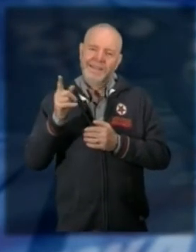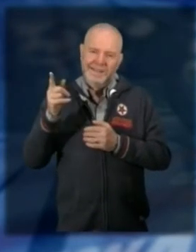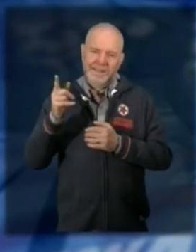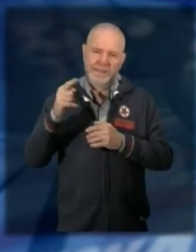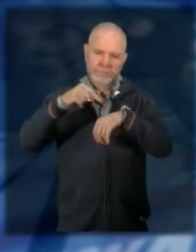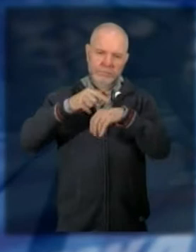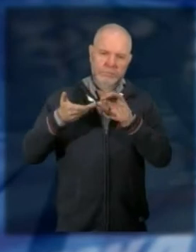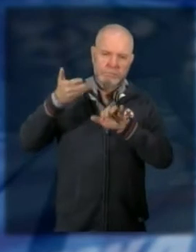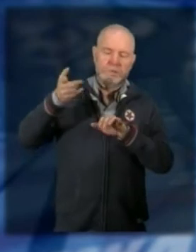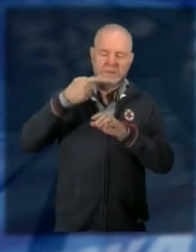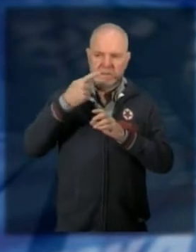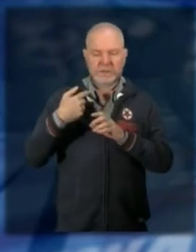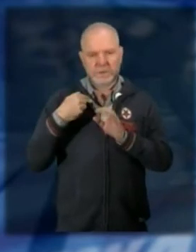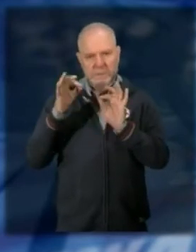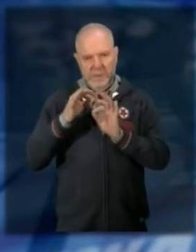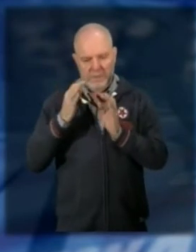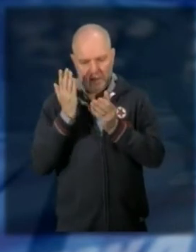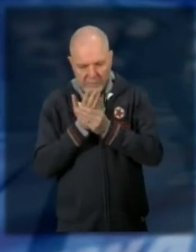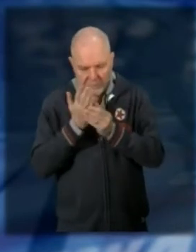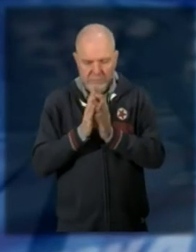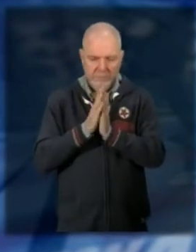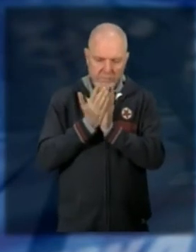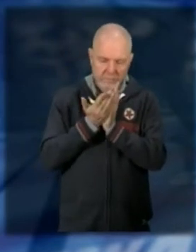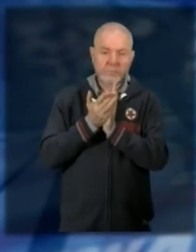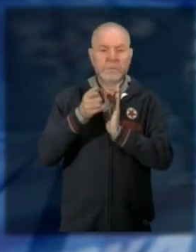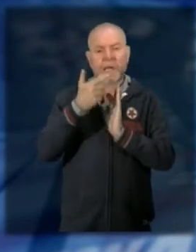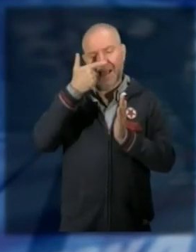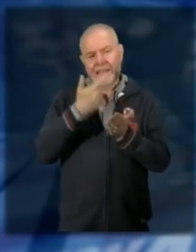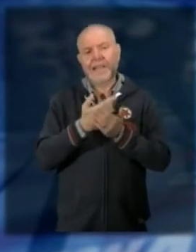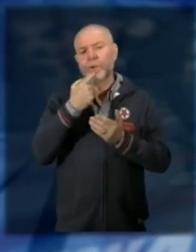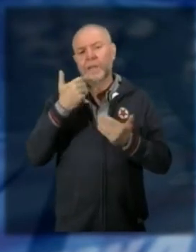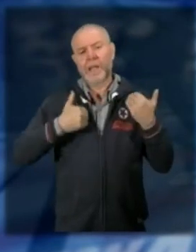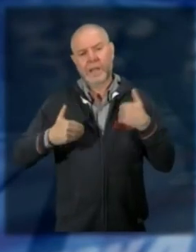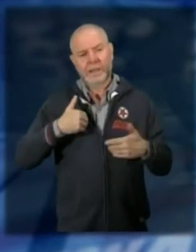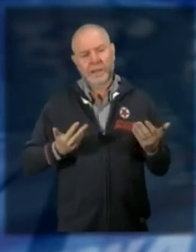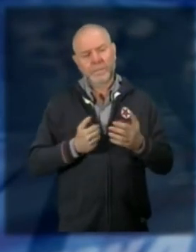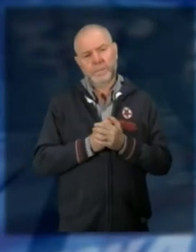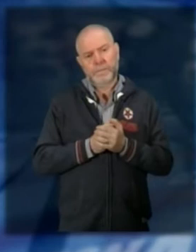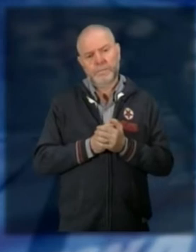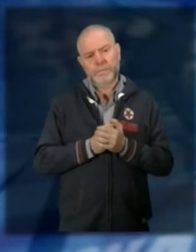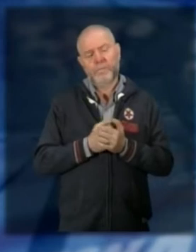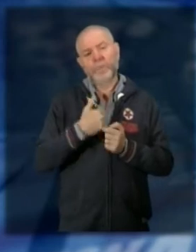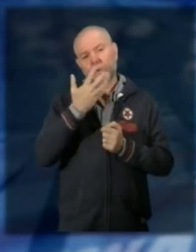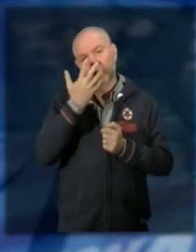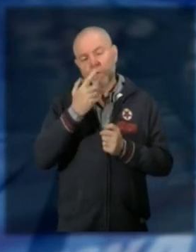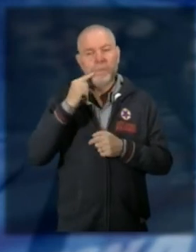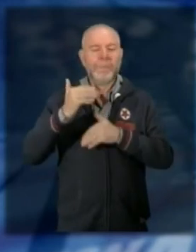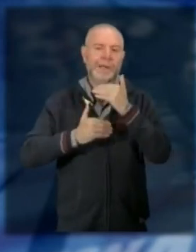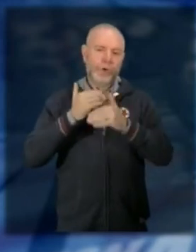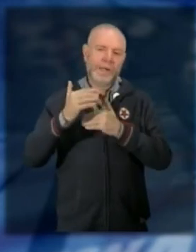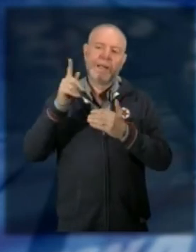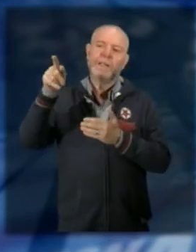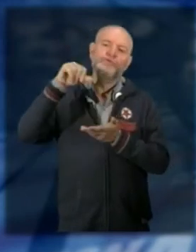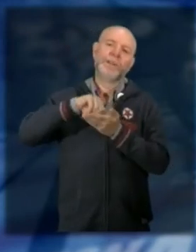indicare strutture ricettive a ristoranti e parcheggi adatti ai portatori di handicap vogliamo migliorare la situazione al centro